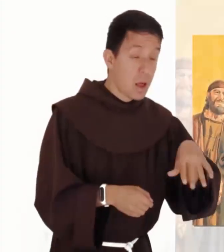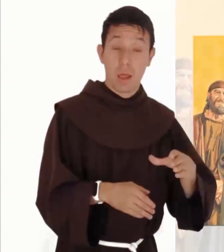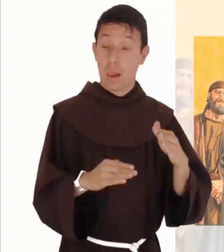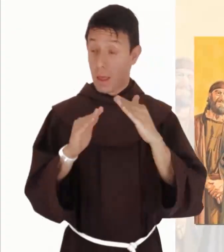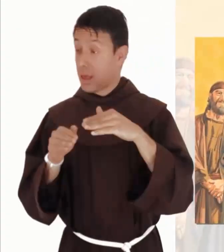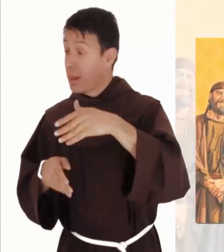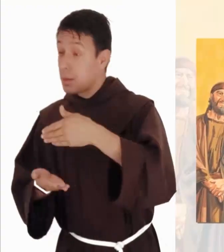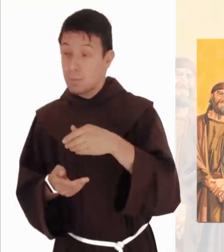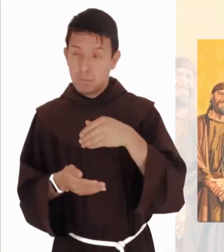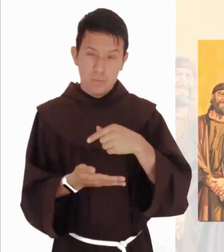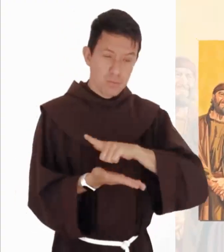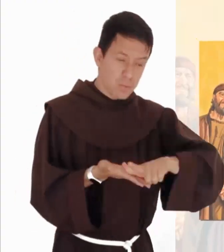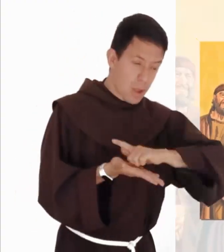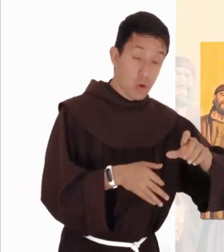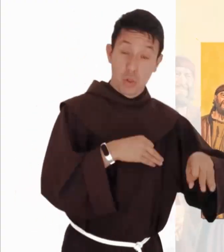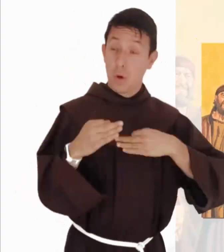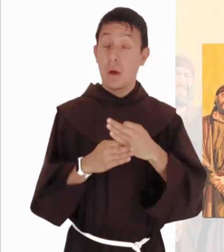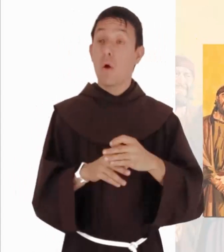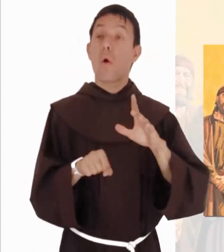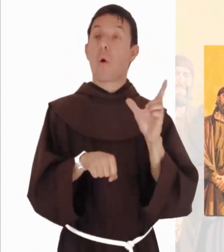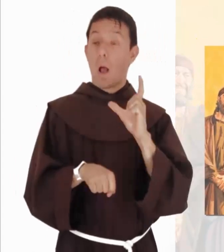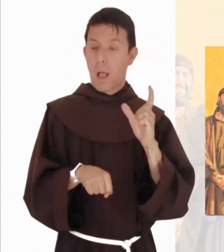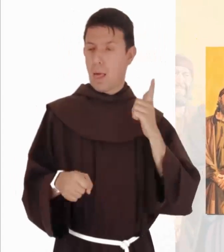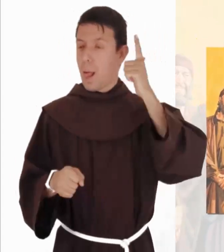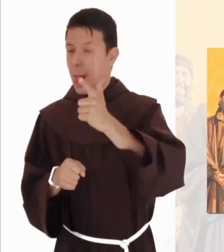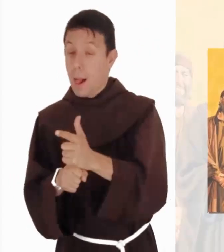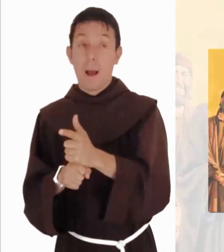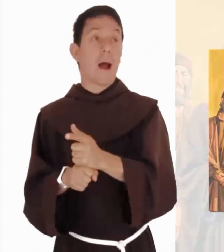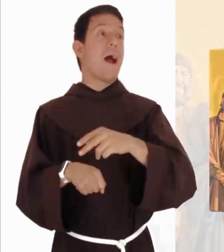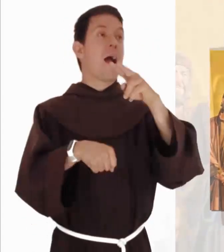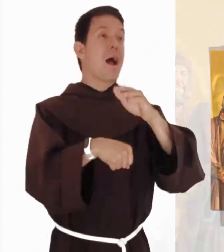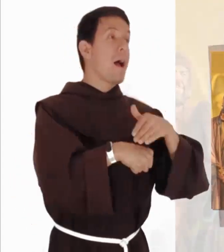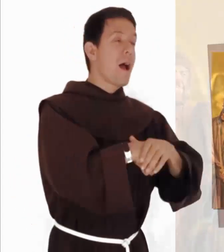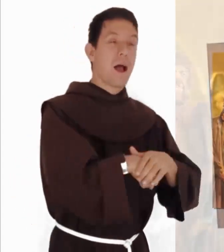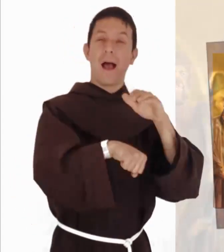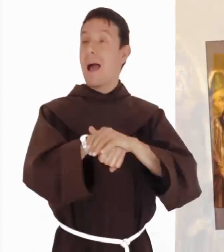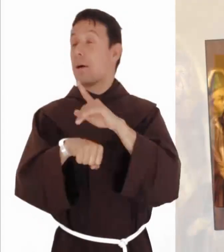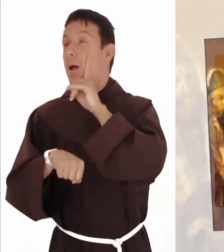Y cuando la encuentra, reúne a sus amigas y vecinas y les dice,